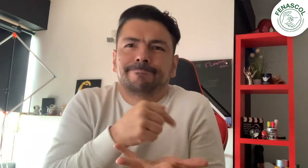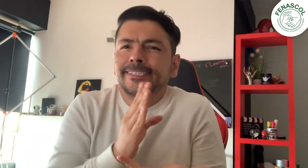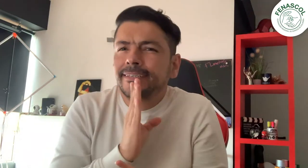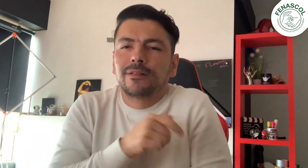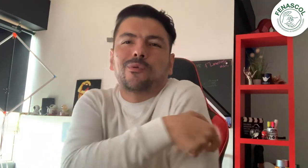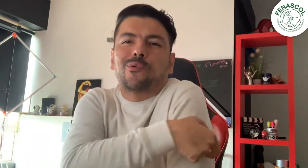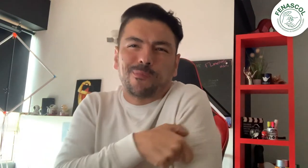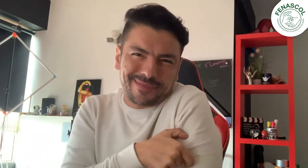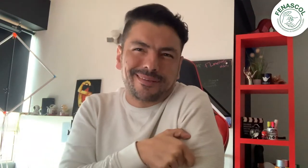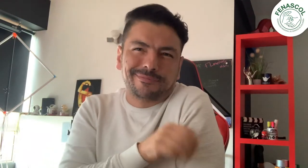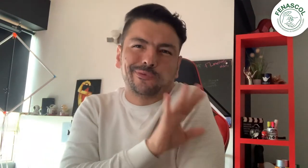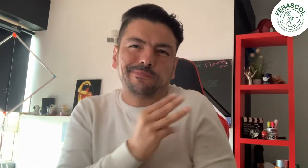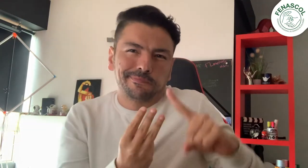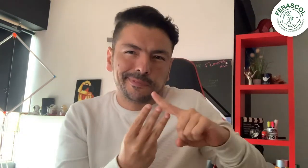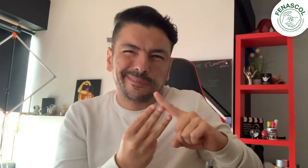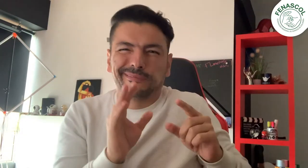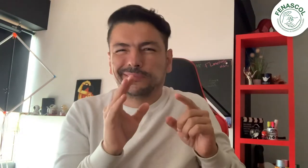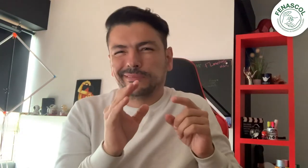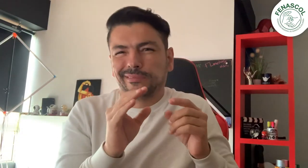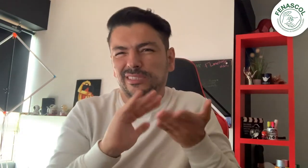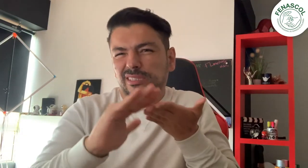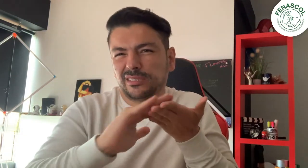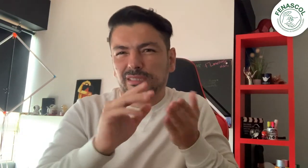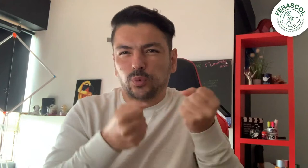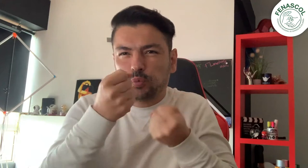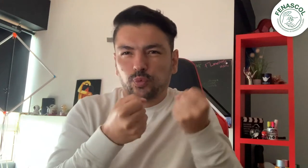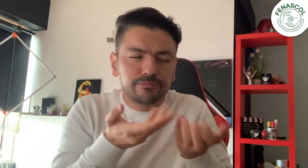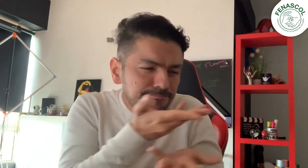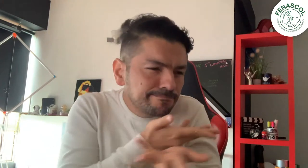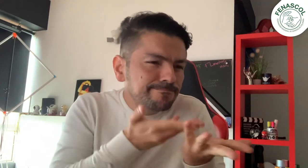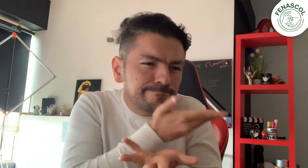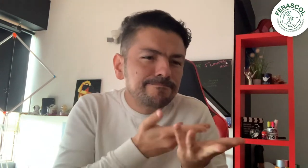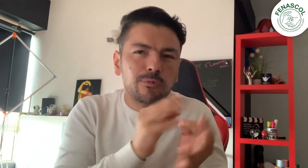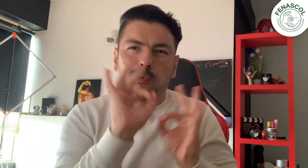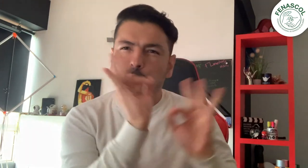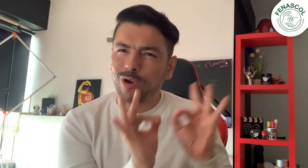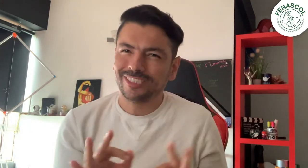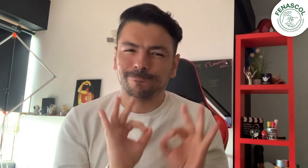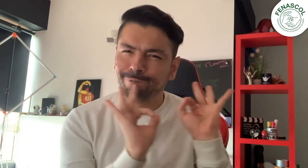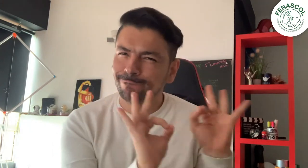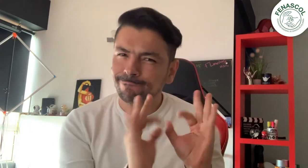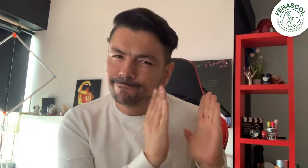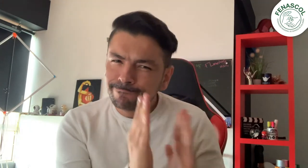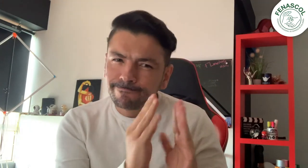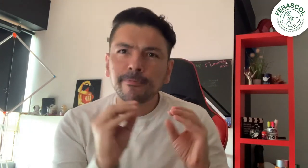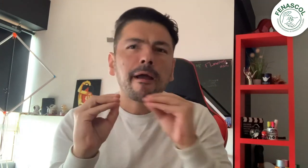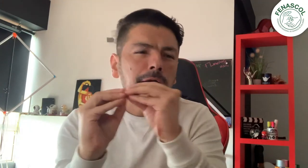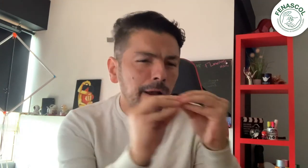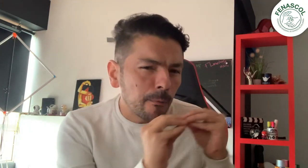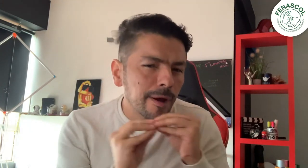El Comité Organizador del Plantón por el Derecho a la Licencia de Conducción para Personas Sordas ha llegado a unos acuerdos y normas que compartimos con